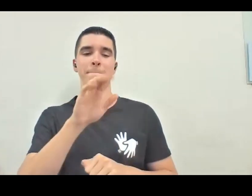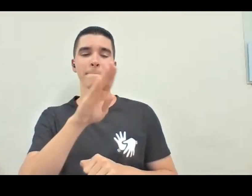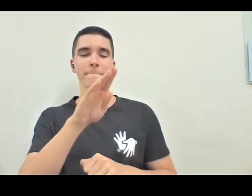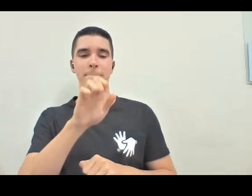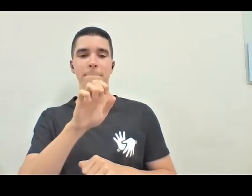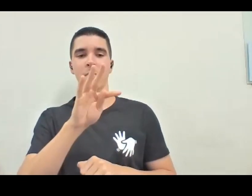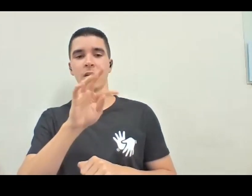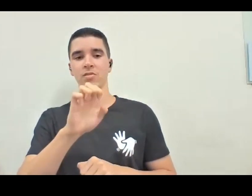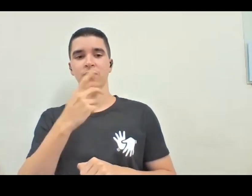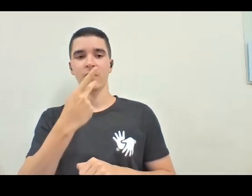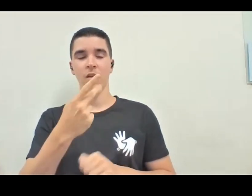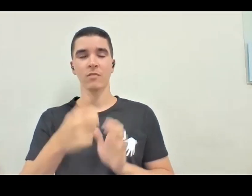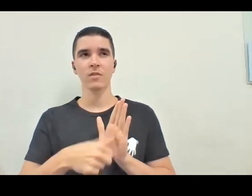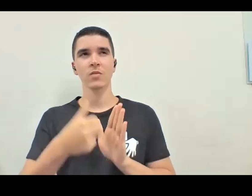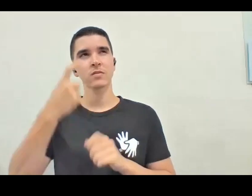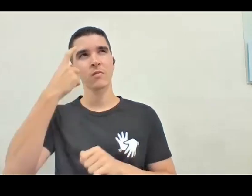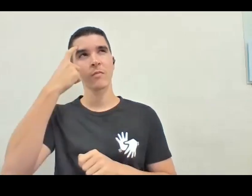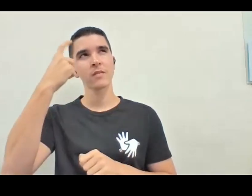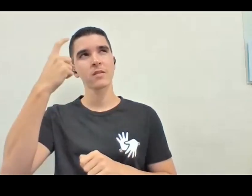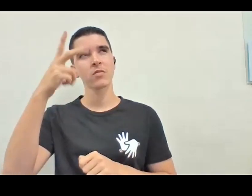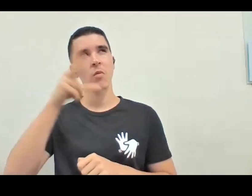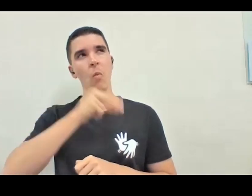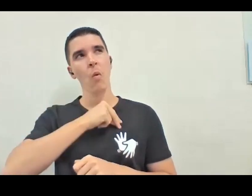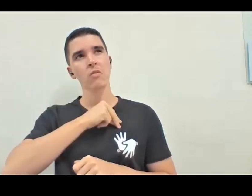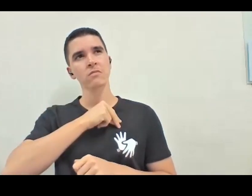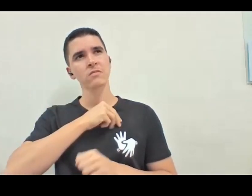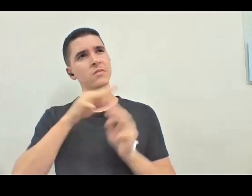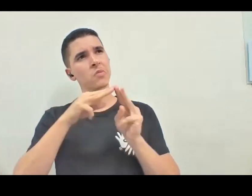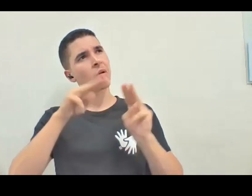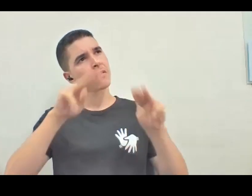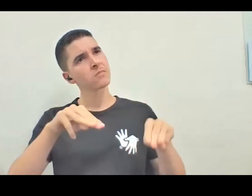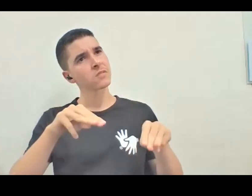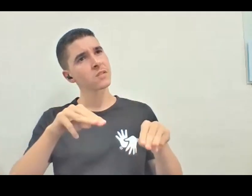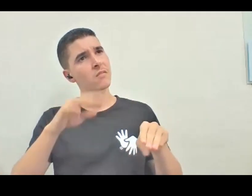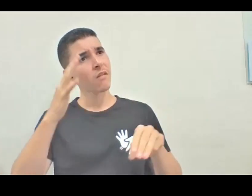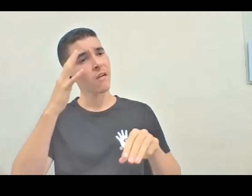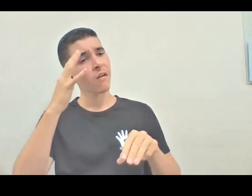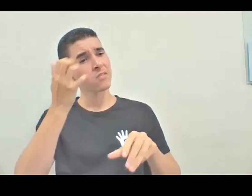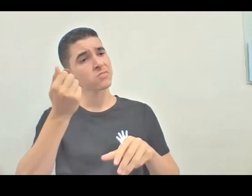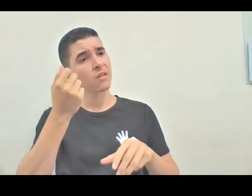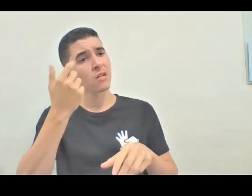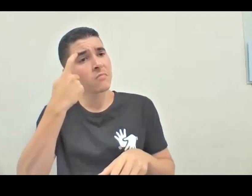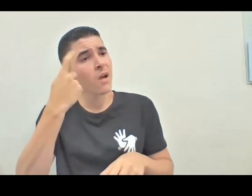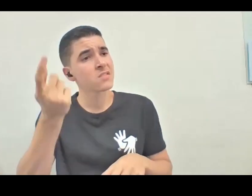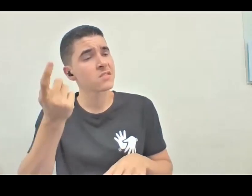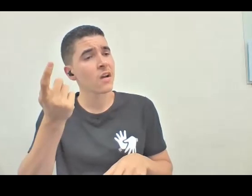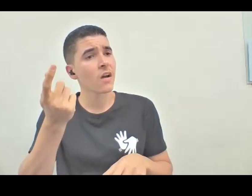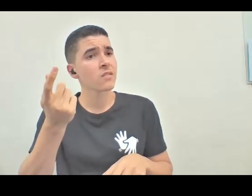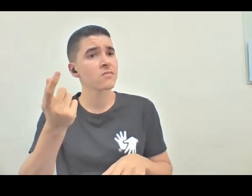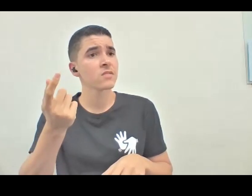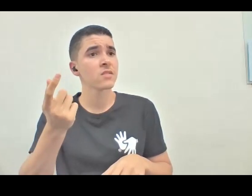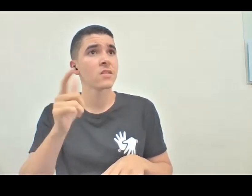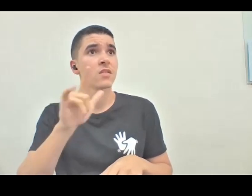a primeira coisa que me veio à mente é, nossa, e os museus achando, que está, assim,